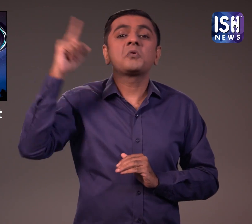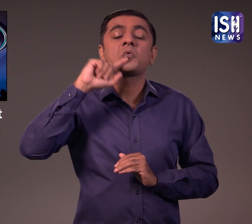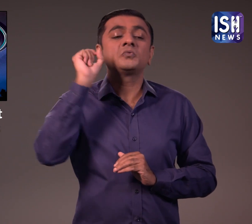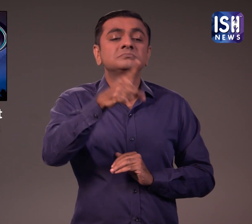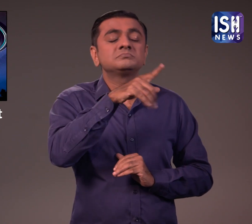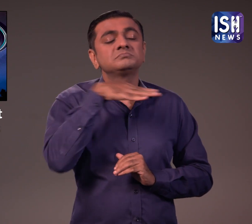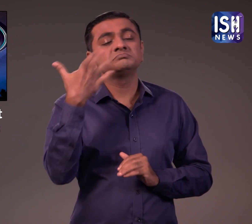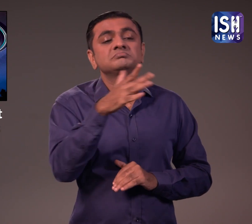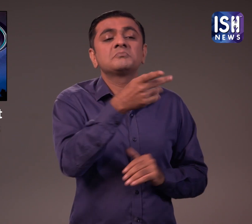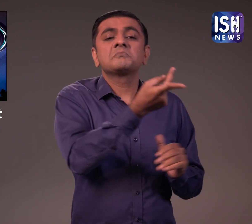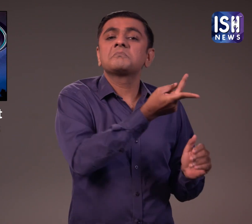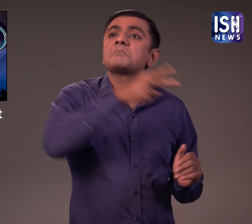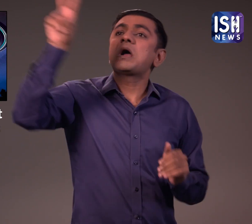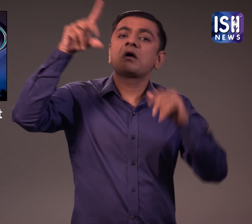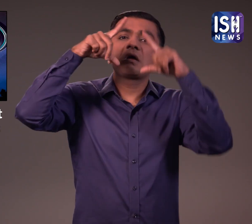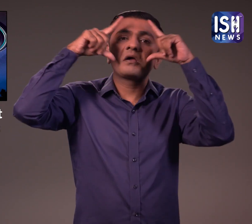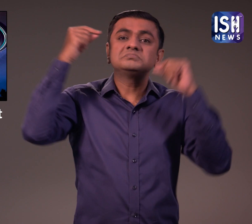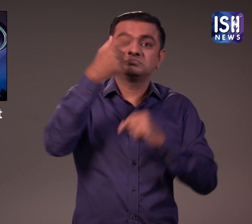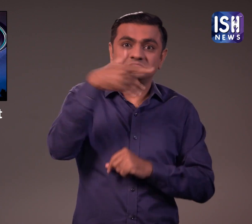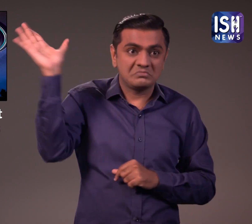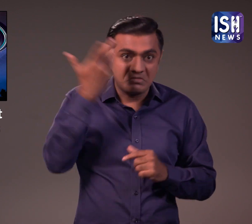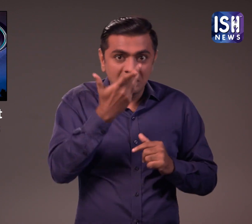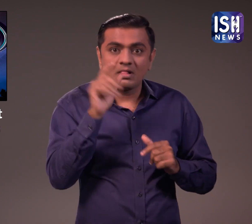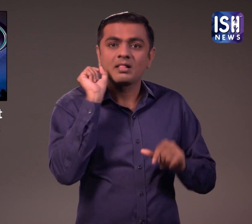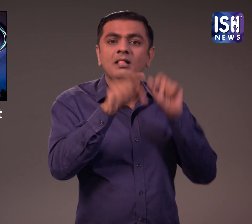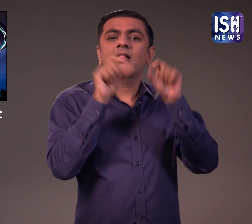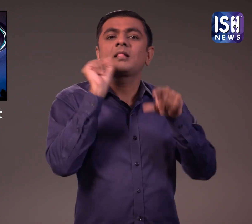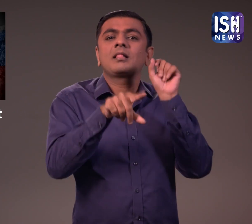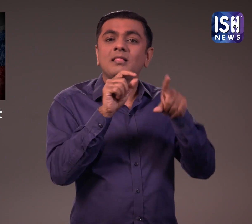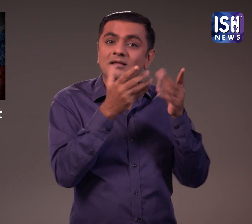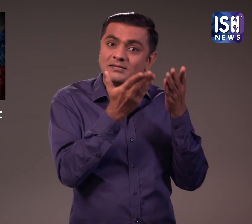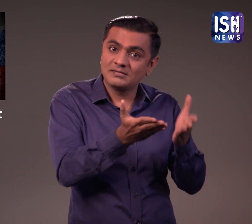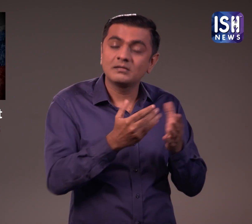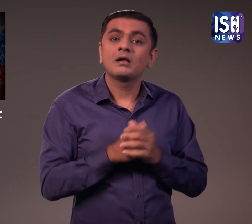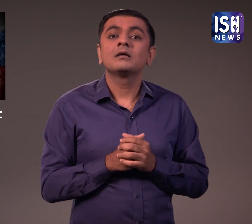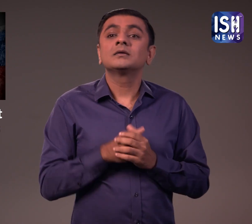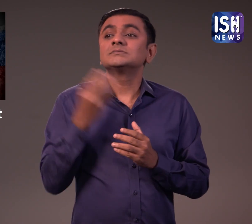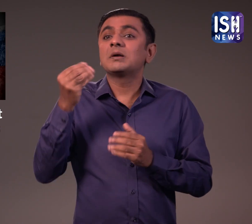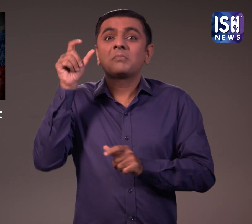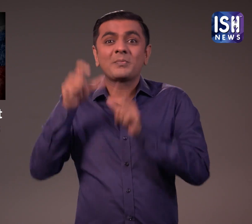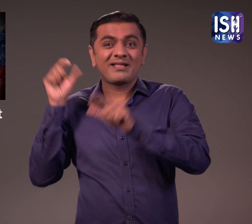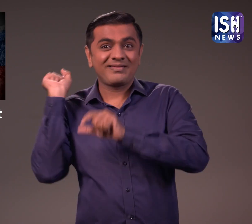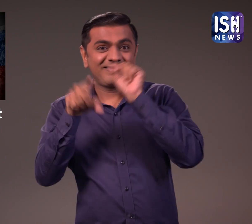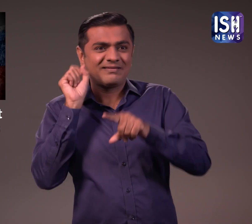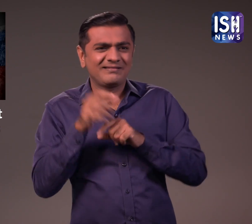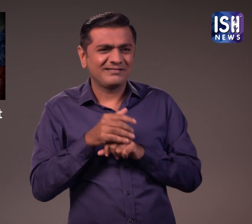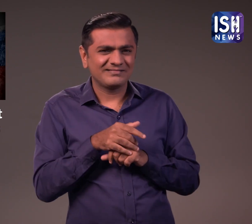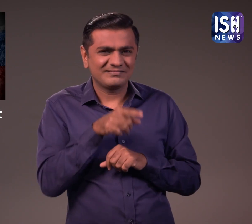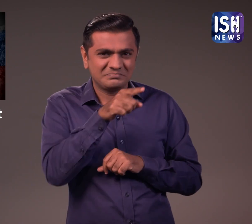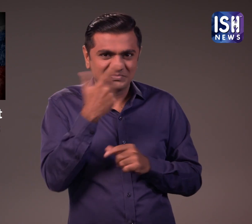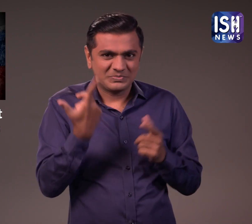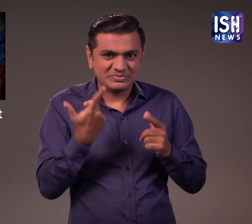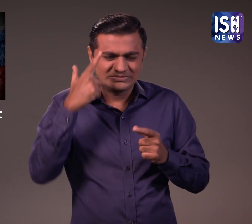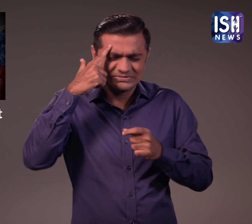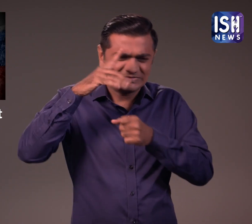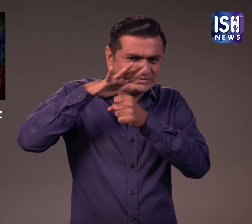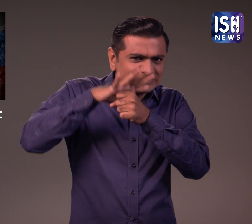उन्हें अपने ग्रह पर वापस जाने के लिए कहा गया होगा कुछ ने कमेंट किये कि यहाँ उसकी